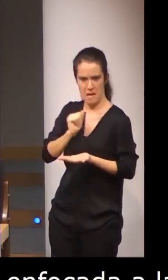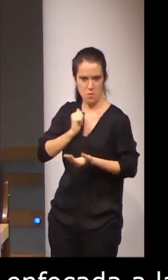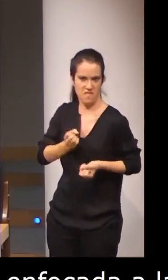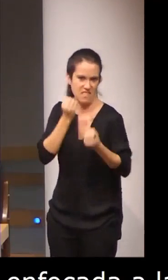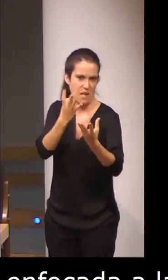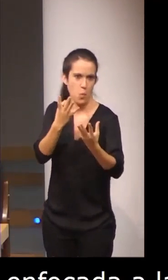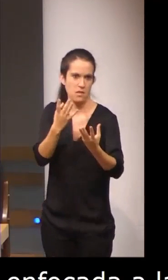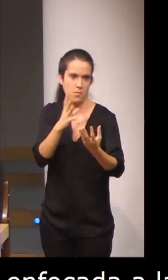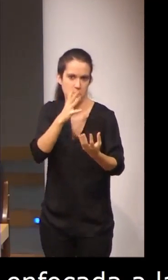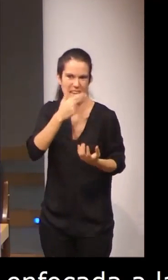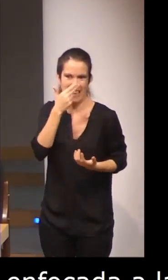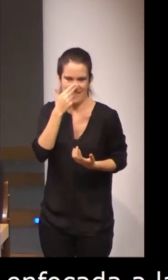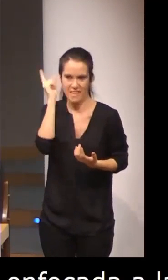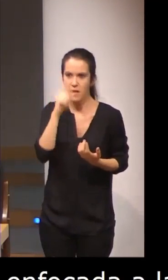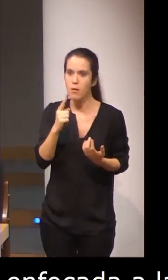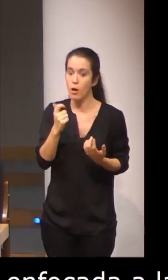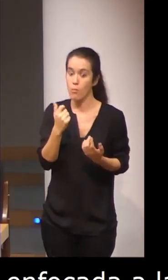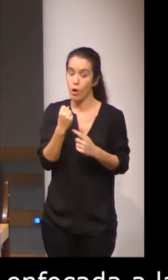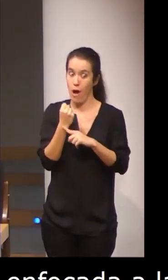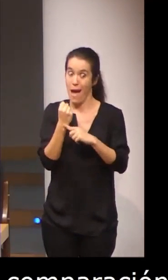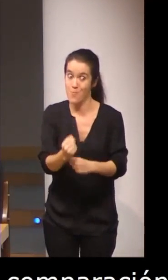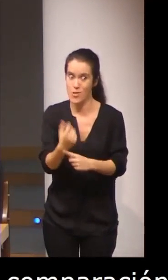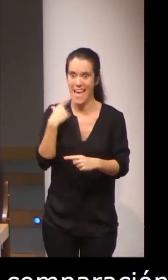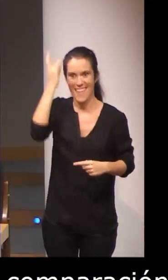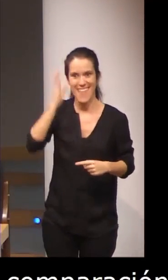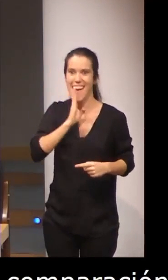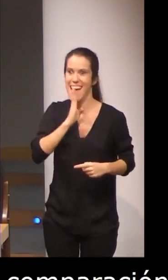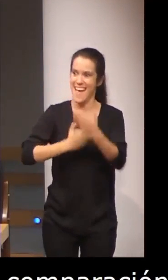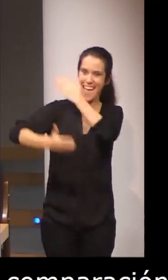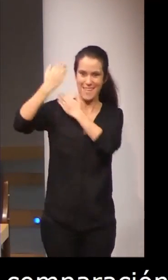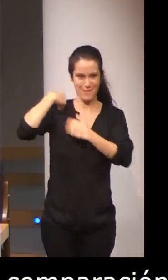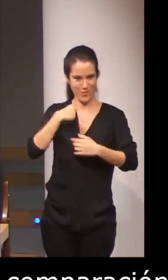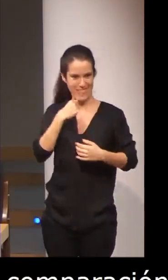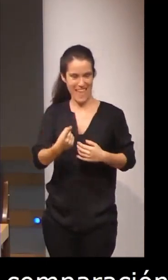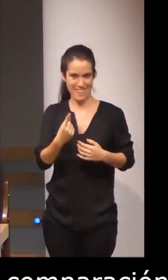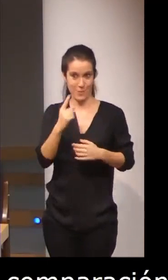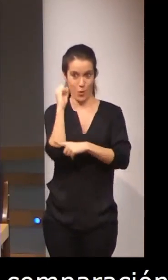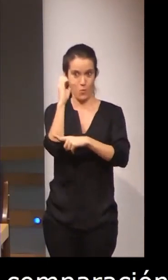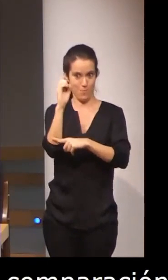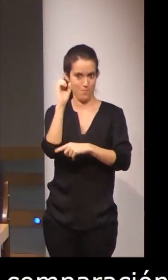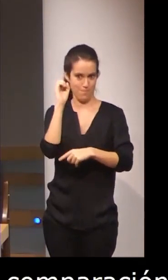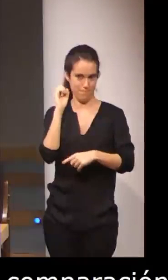porque vienen un poco a reforzar nuestra idea inicial que comentaba con el primer proyecto.